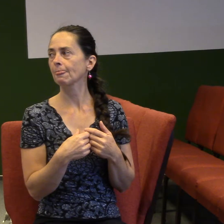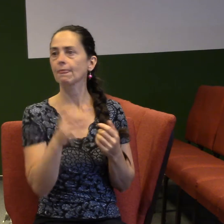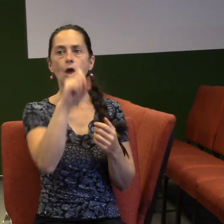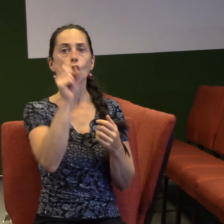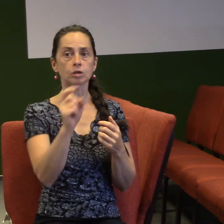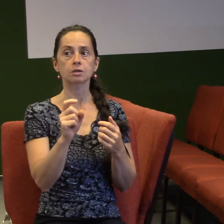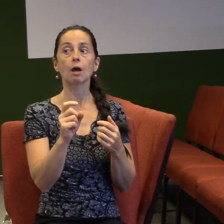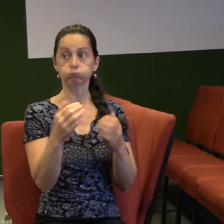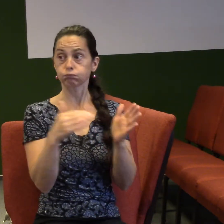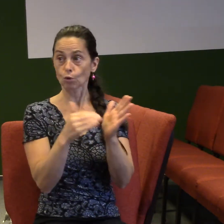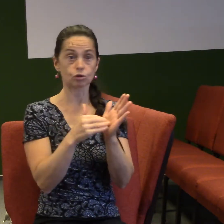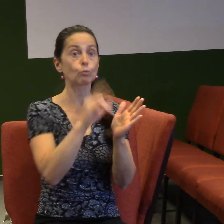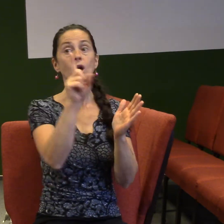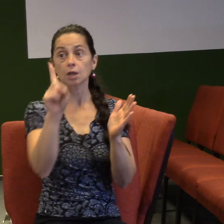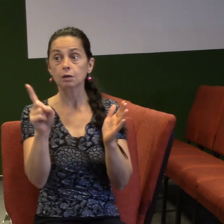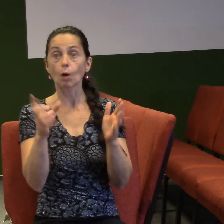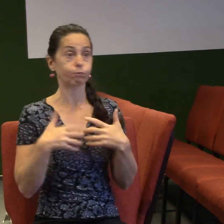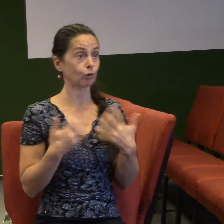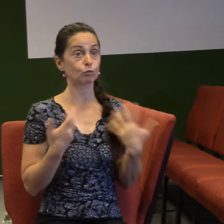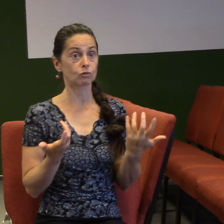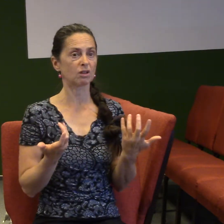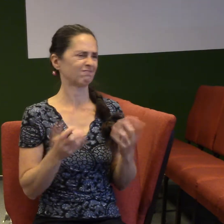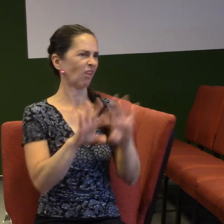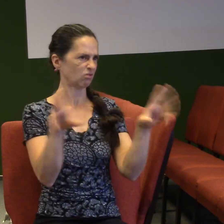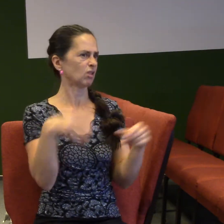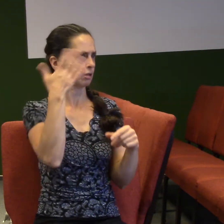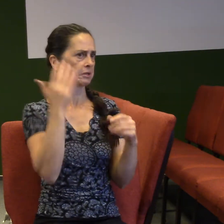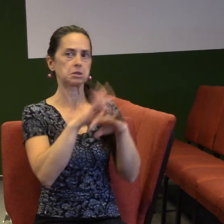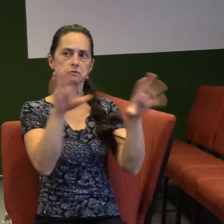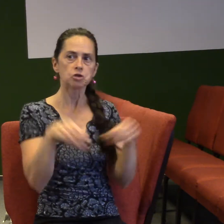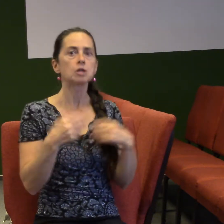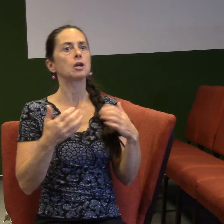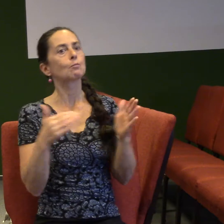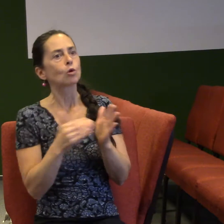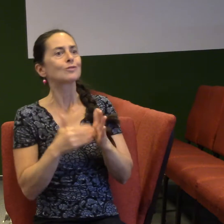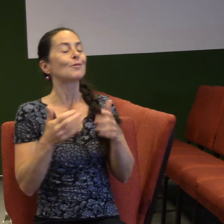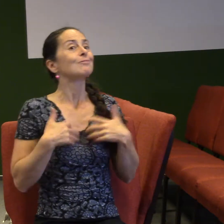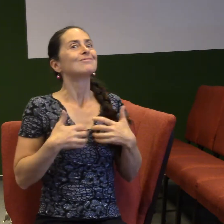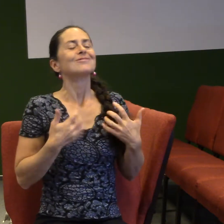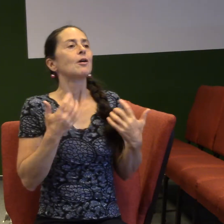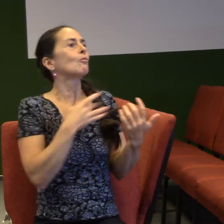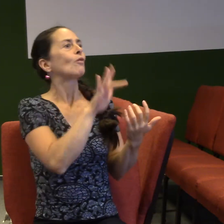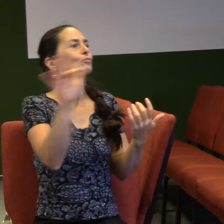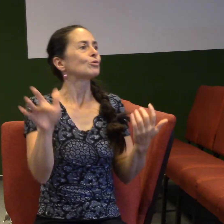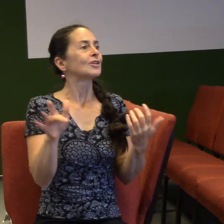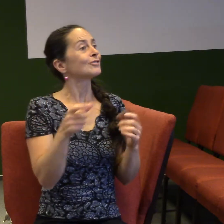povzbudit. A myslím, že všichni potřebujeme povzbuzovat. Duch svatý je povzbuzovatel. Další význam